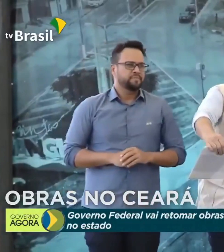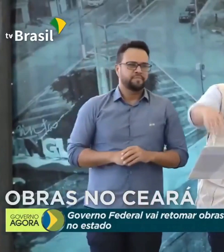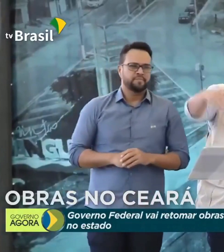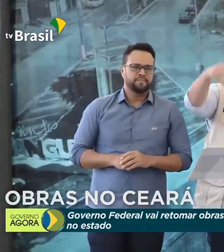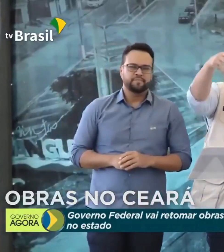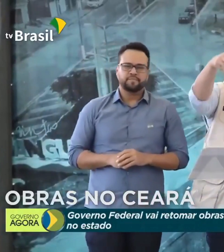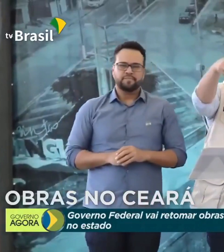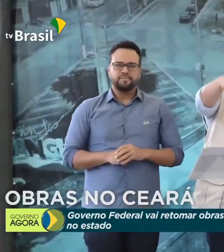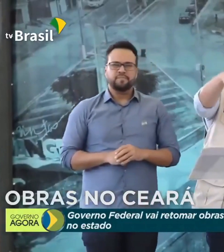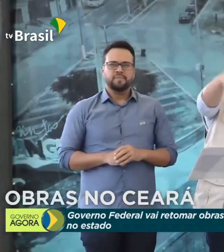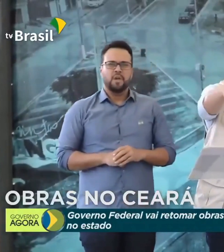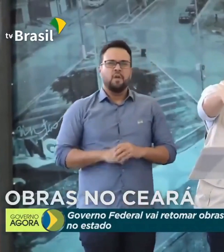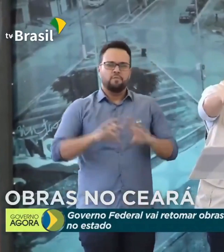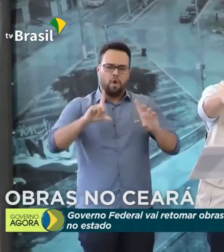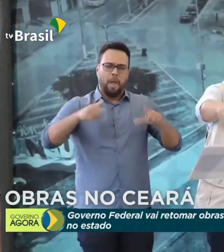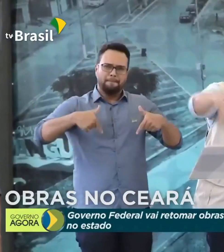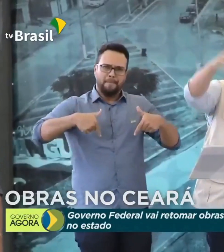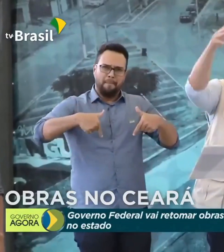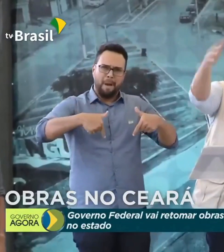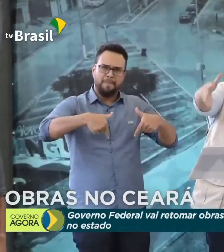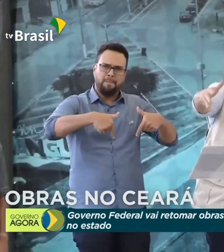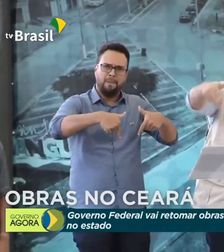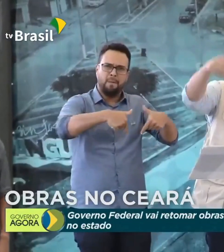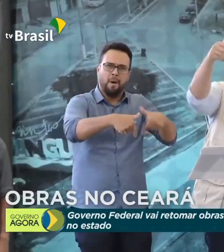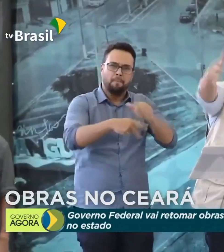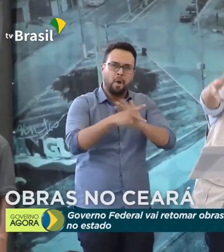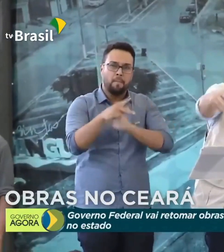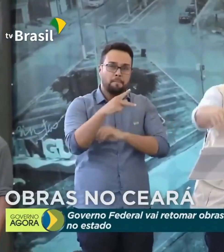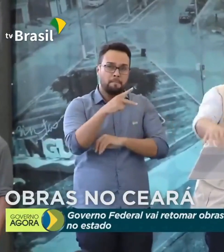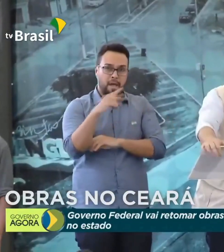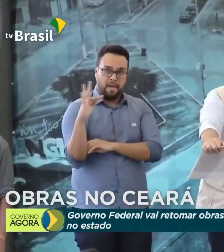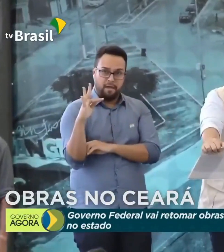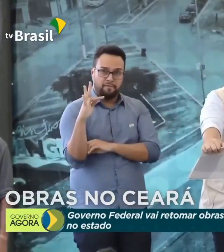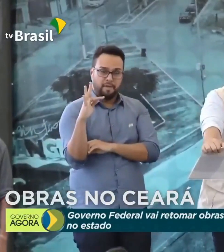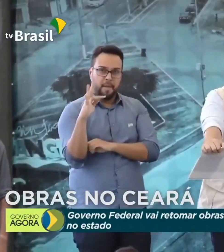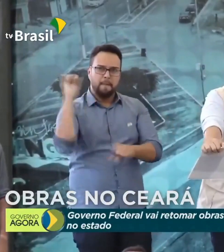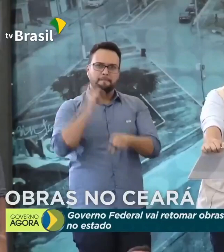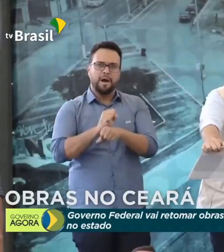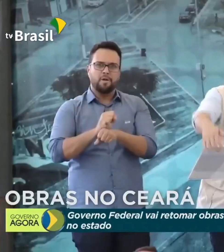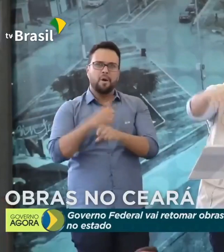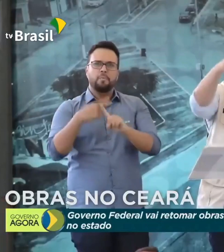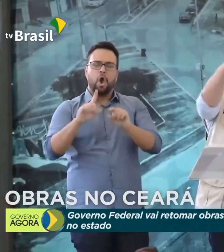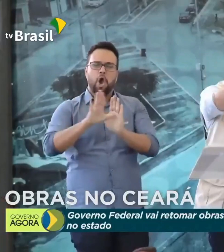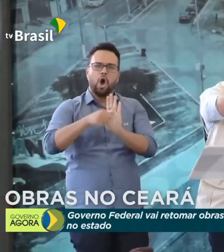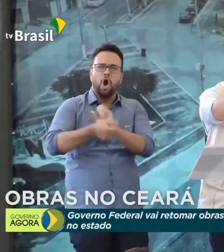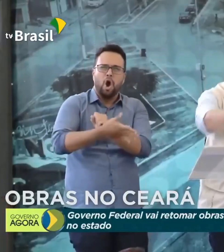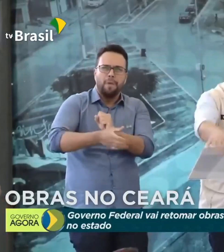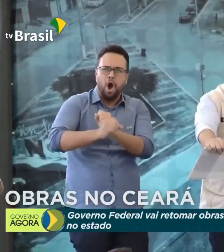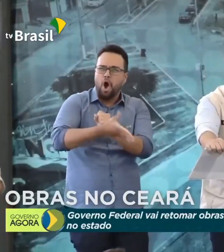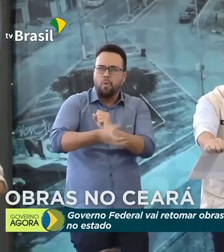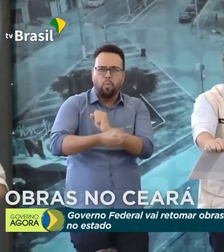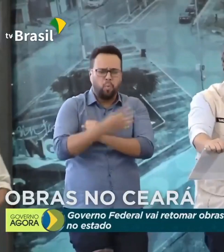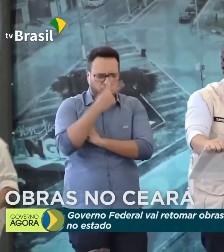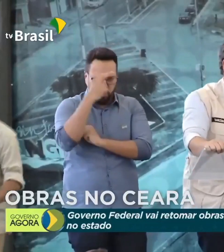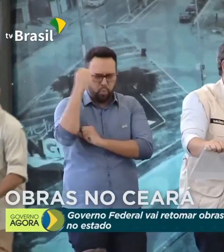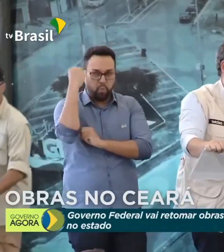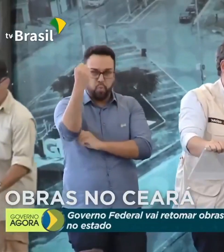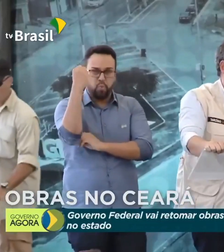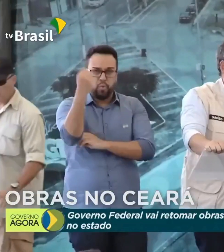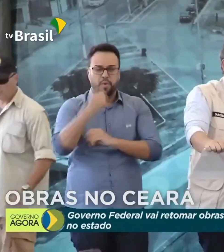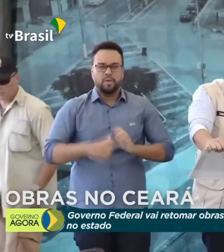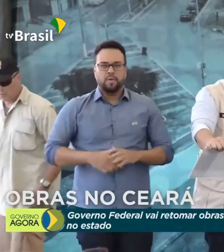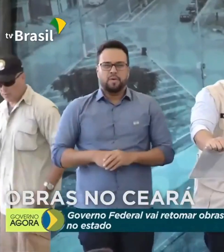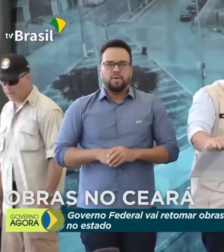Foi uma operação de polícia federal que acabou, que paralisou essa obra. Foi a roubalheira que paralisou essa obra.